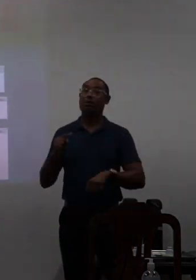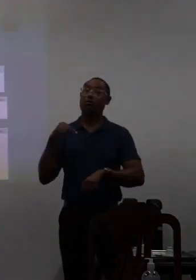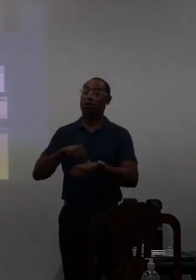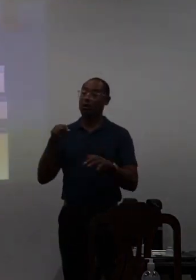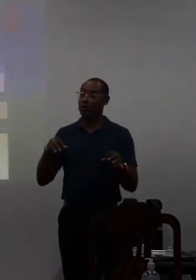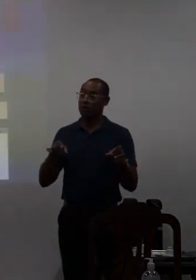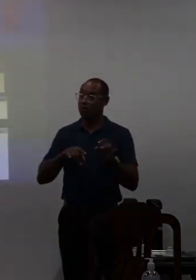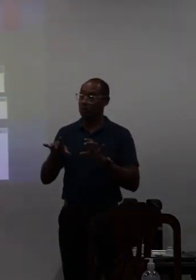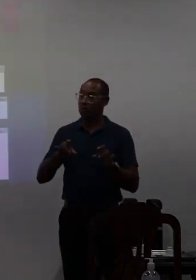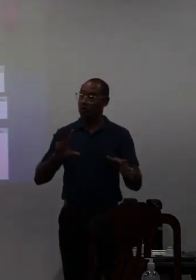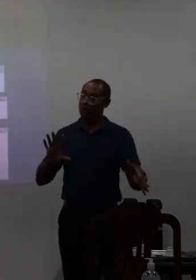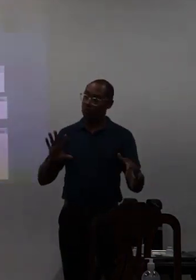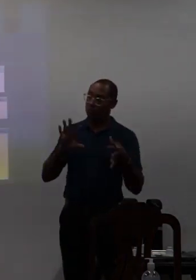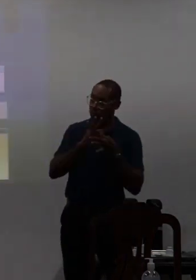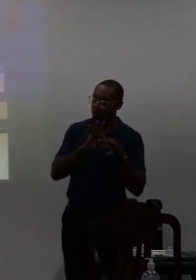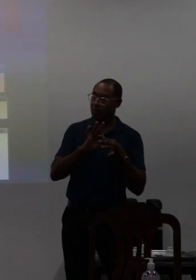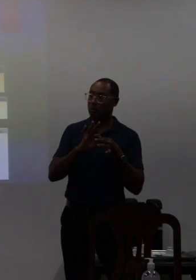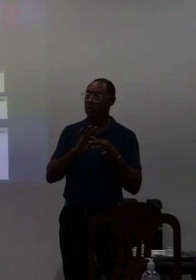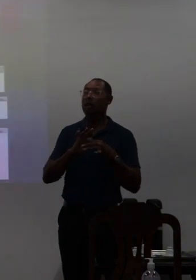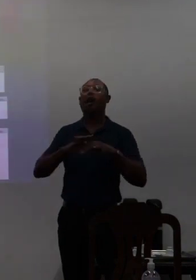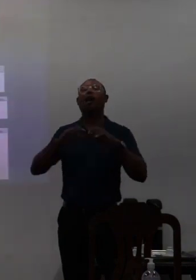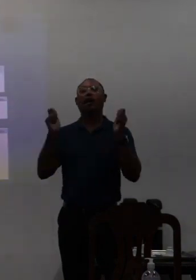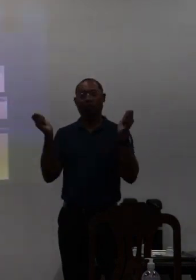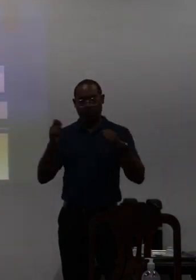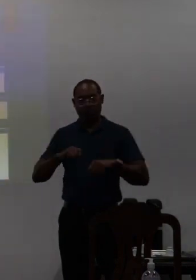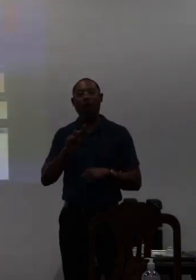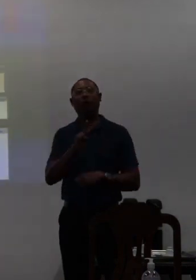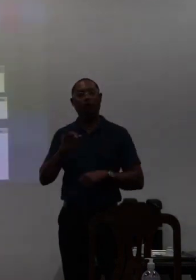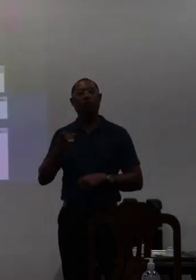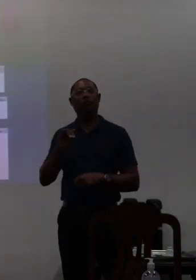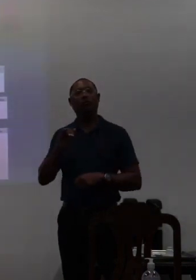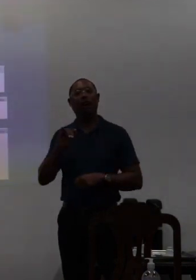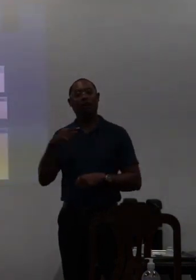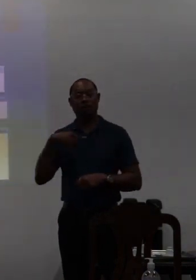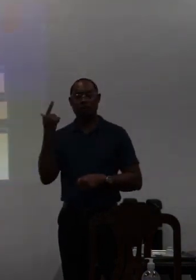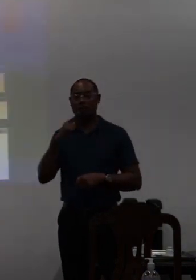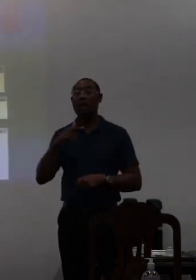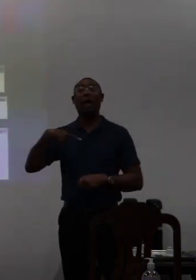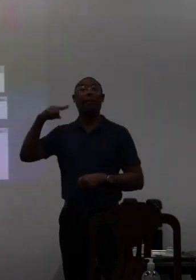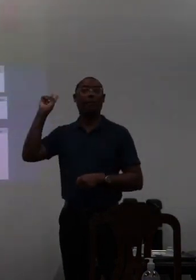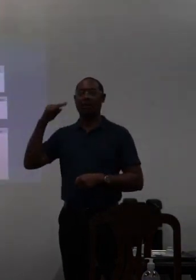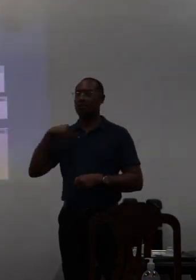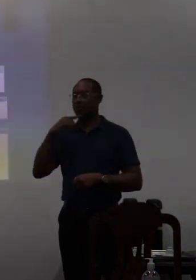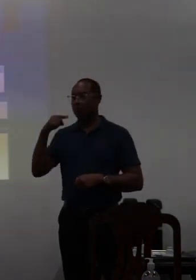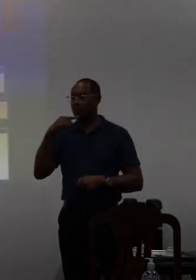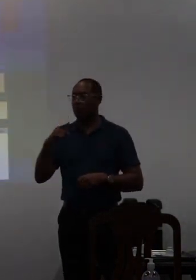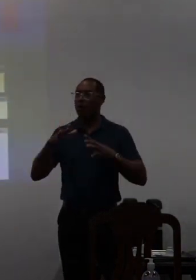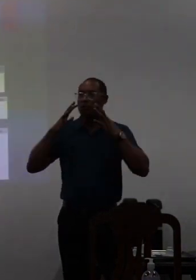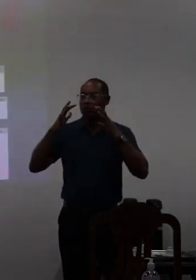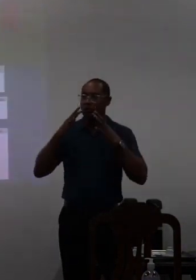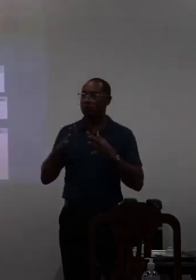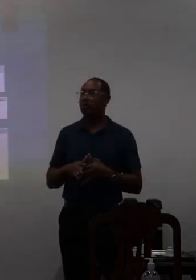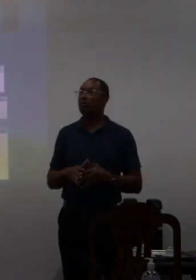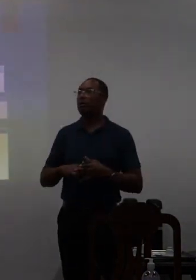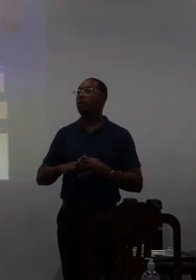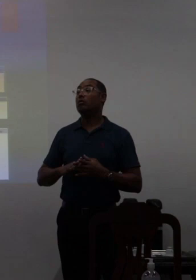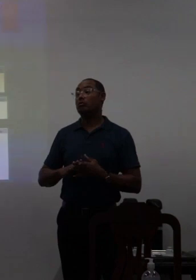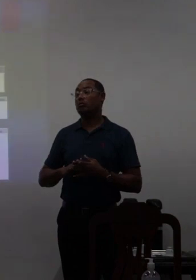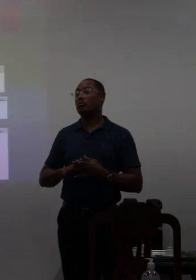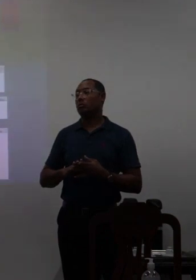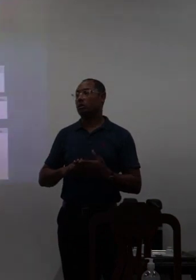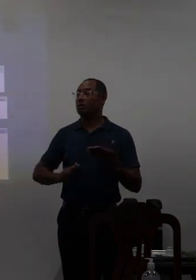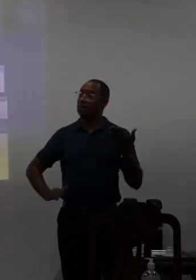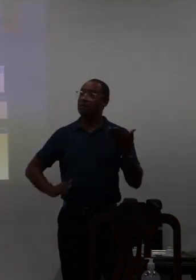que eu vou fazer esse link eu vou poder fazer porque antes não era possível observar a transversalidade